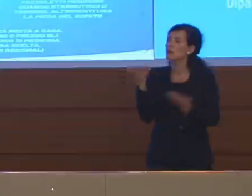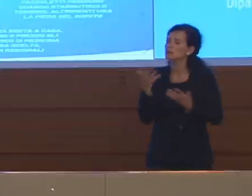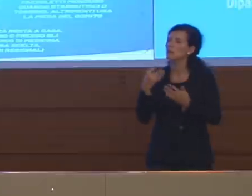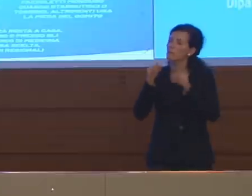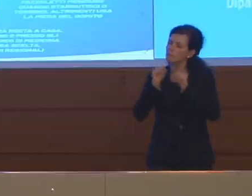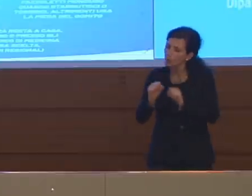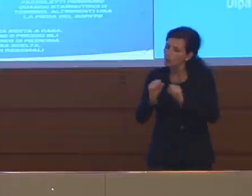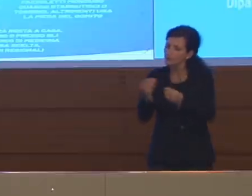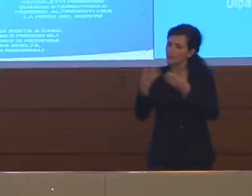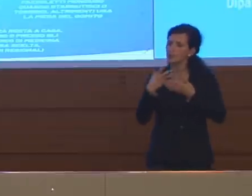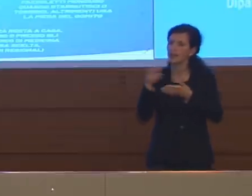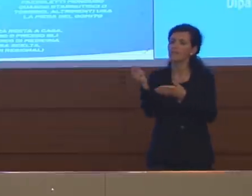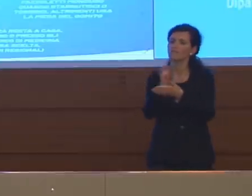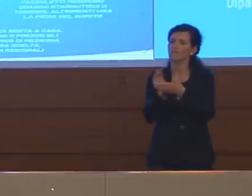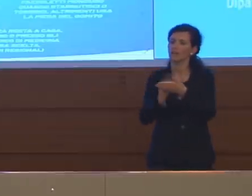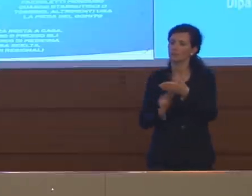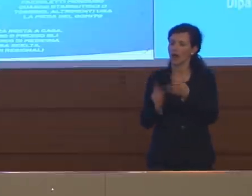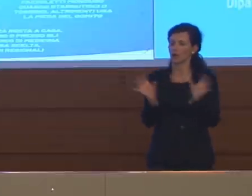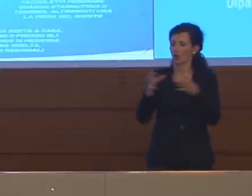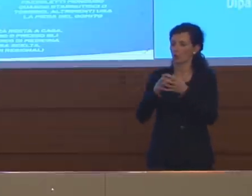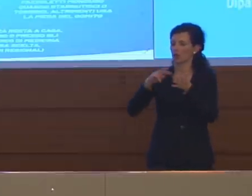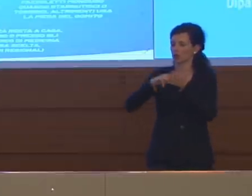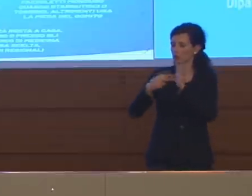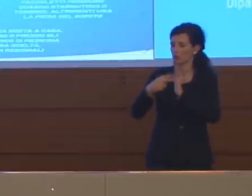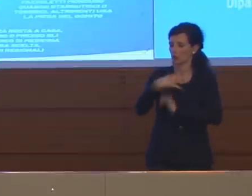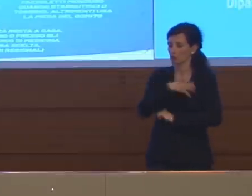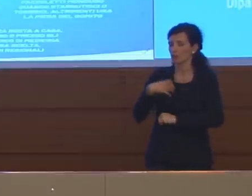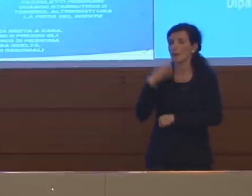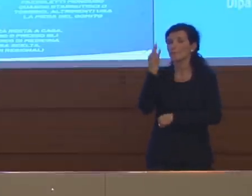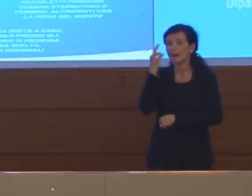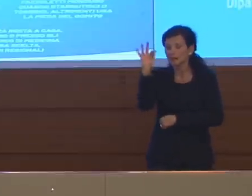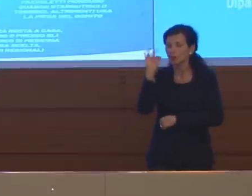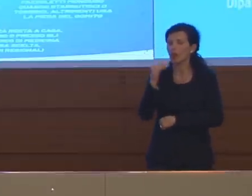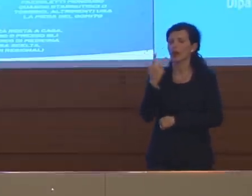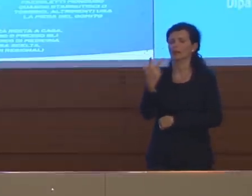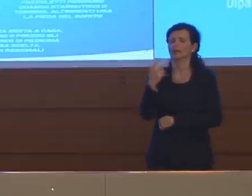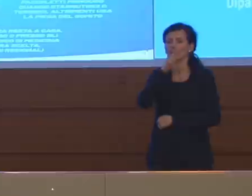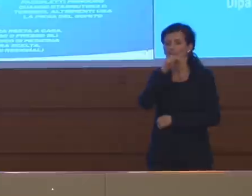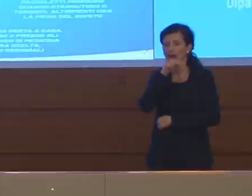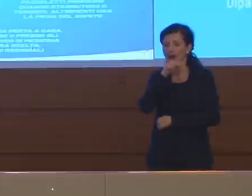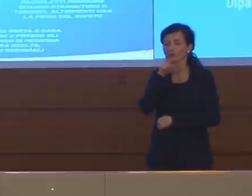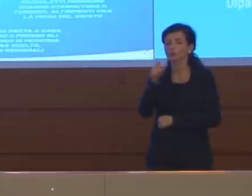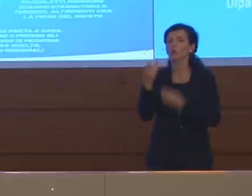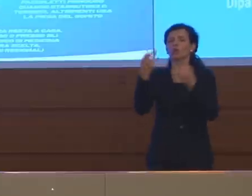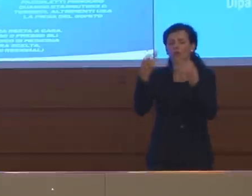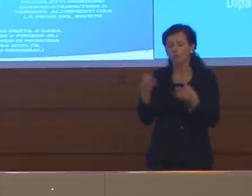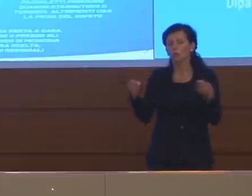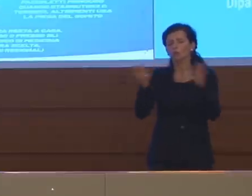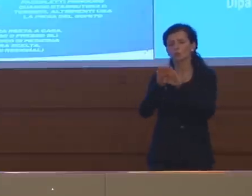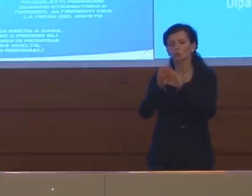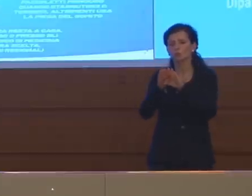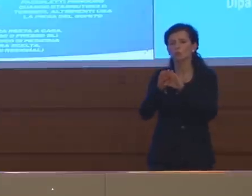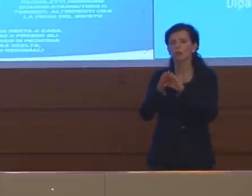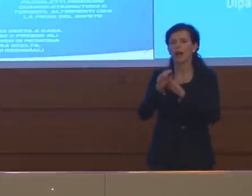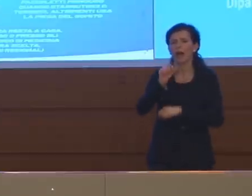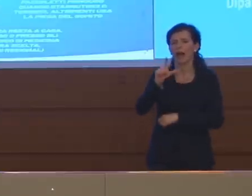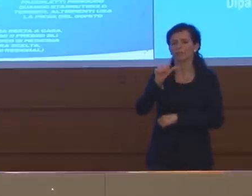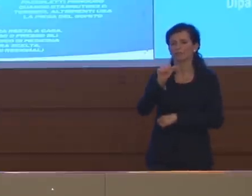comitato scientifico, in particolare anche quello del 3 marzo, dove veniva prevista la chiusura di Alzano, Lombardo e Nembro.